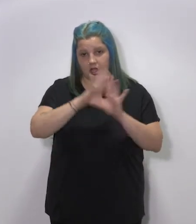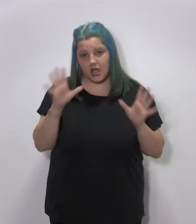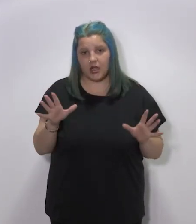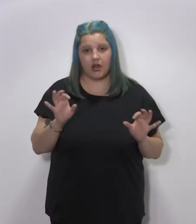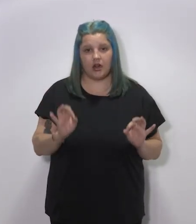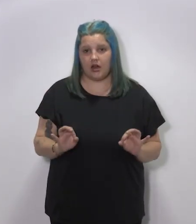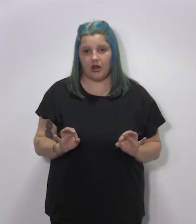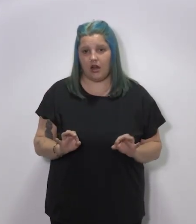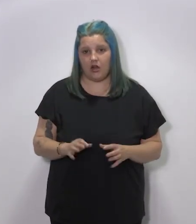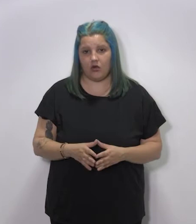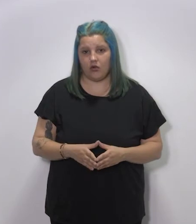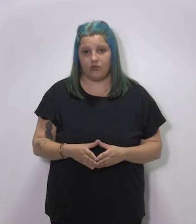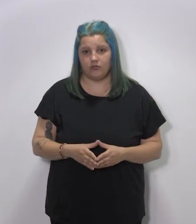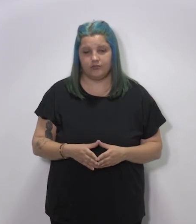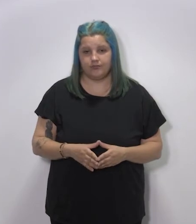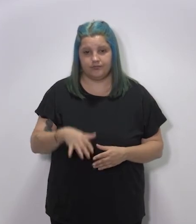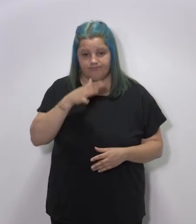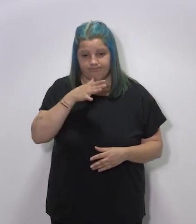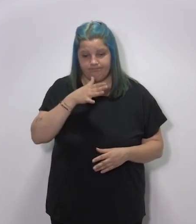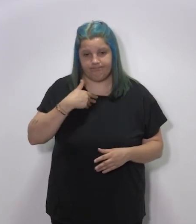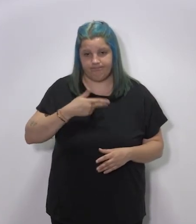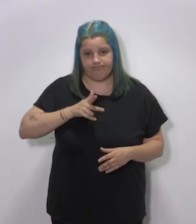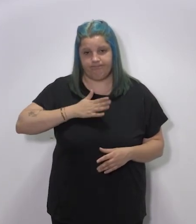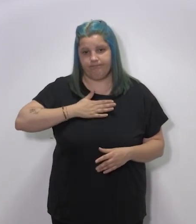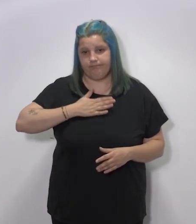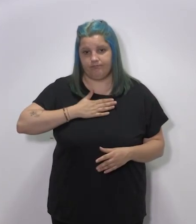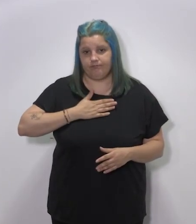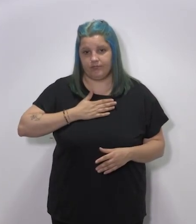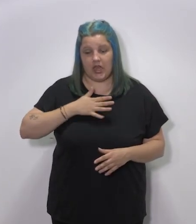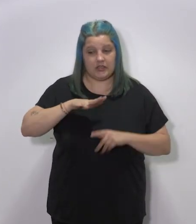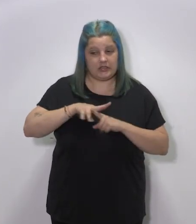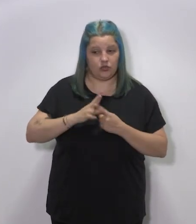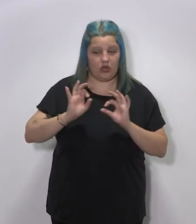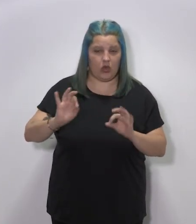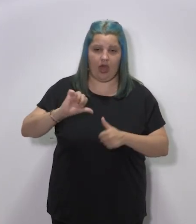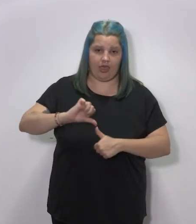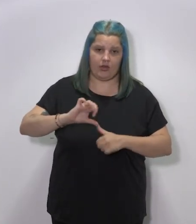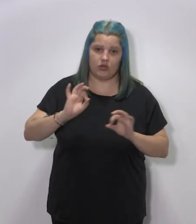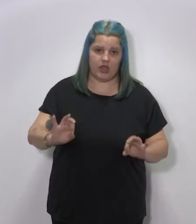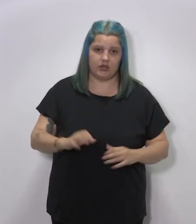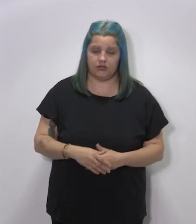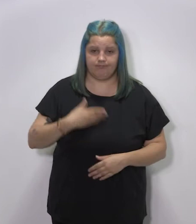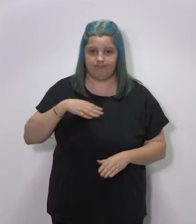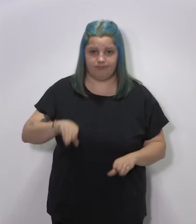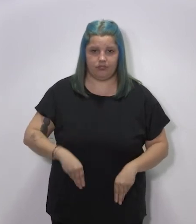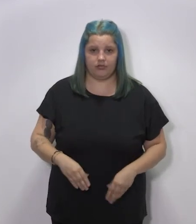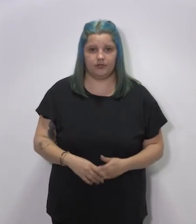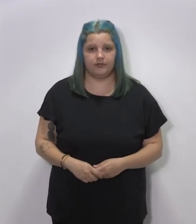clara y con el desarrollo de principios humanitarios la situación que tiene Celta.